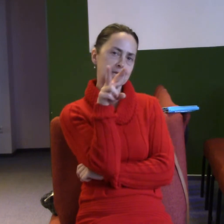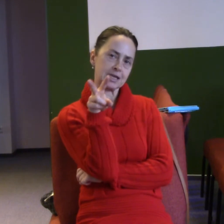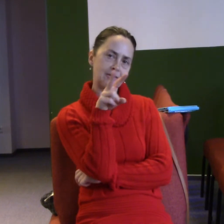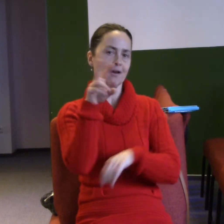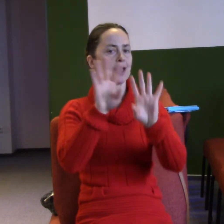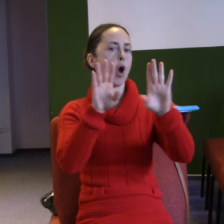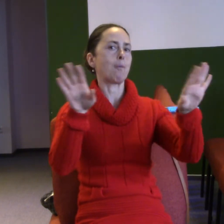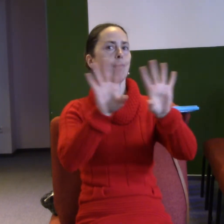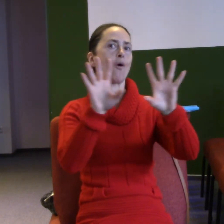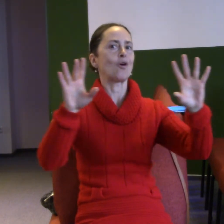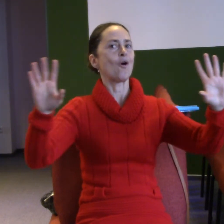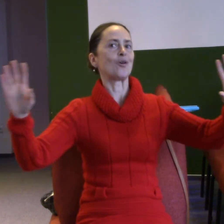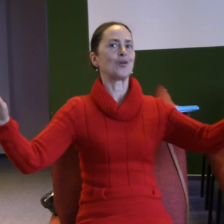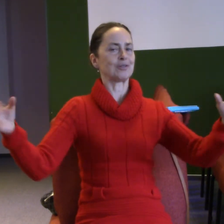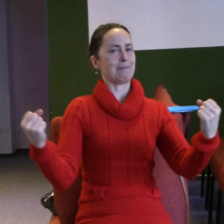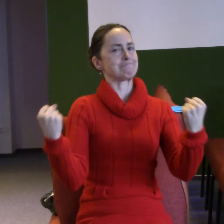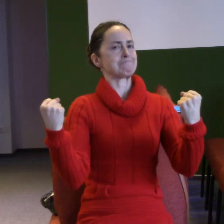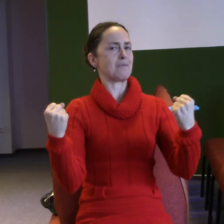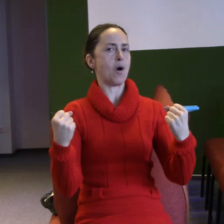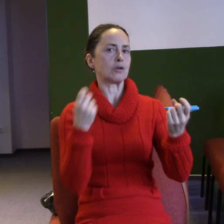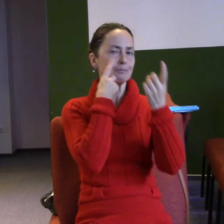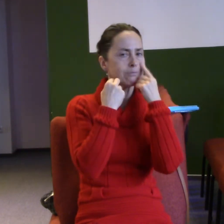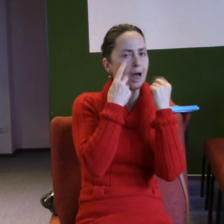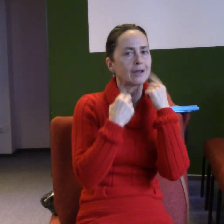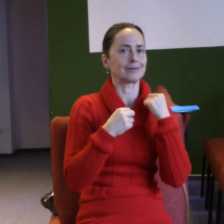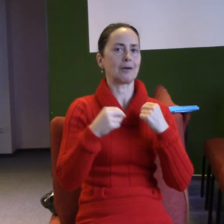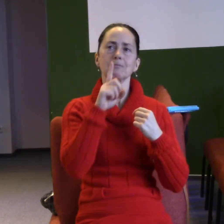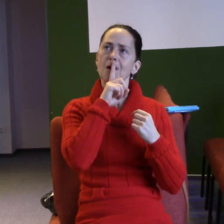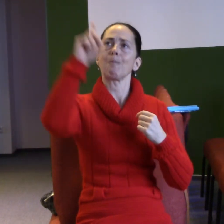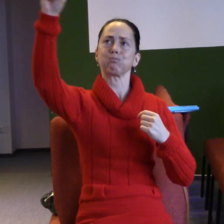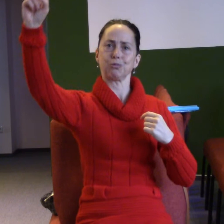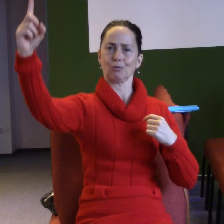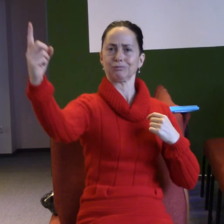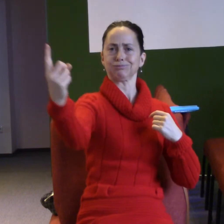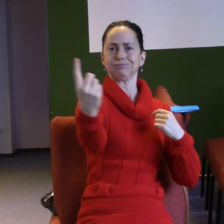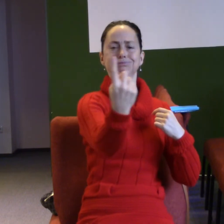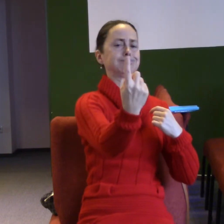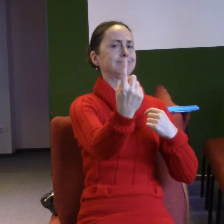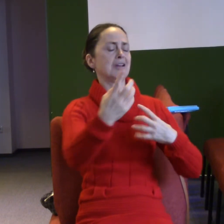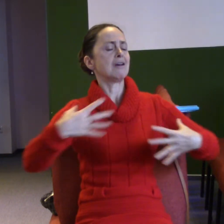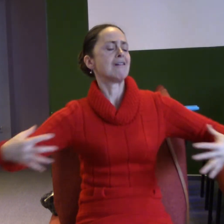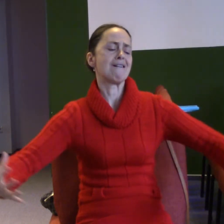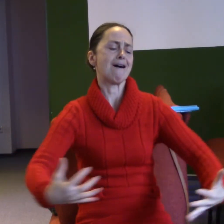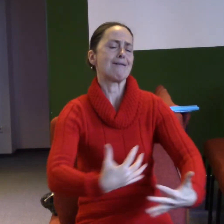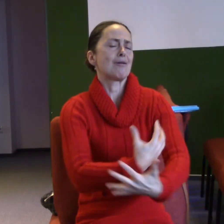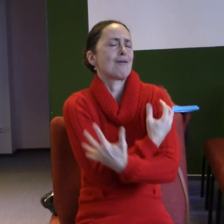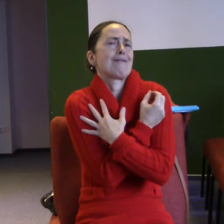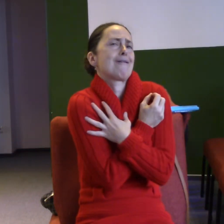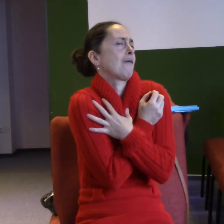zář, moc, my se rozvrčíme a tam stojí Bůh s roztáženou náručí, říká jsem tady. Přišel jsem